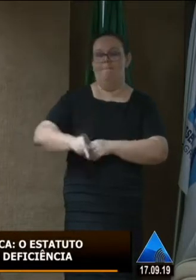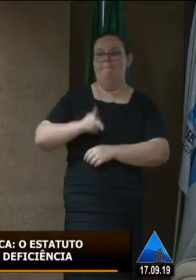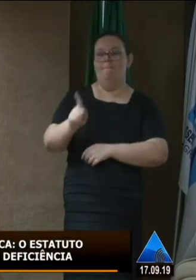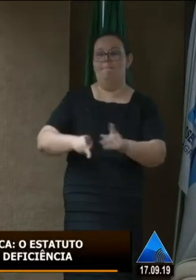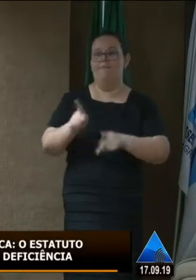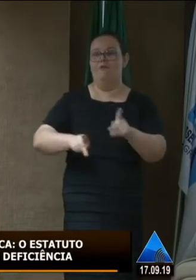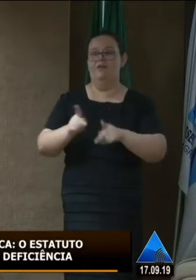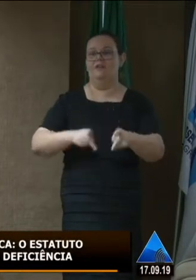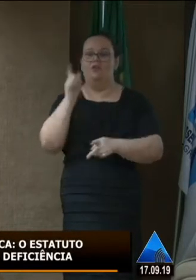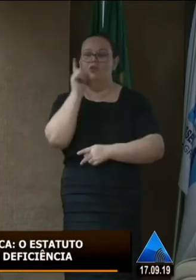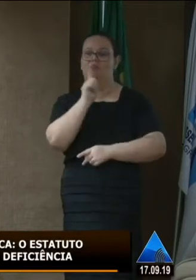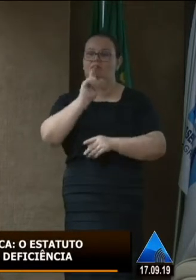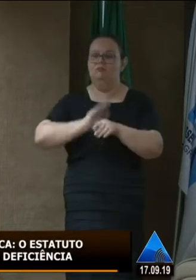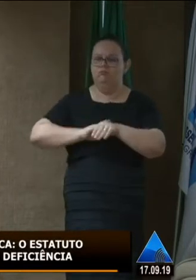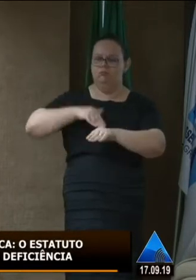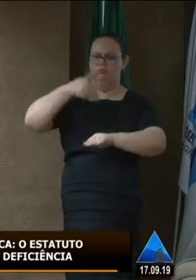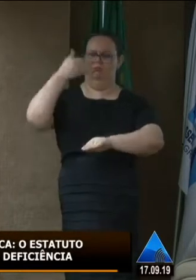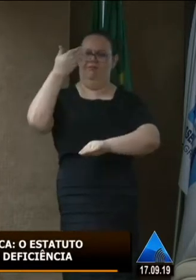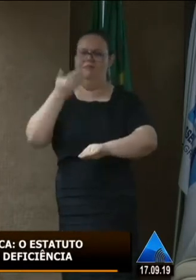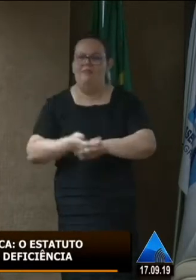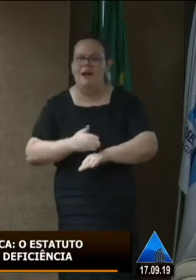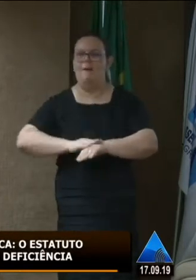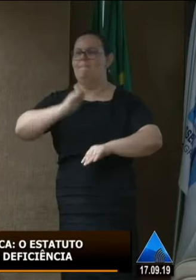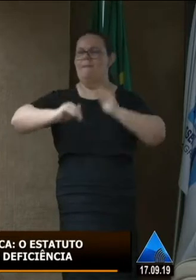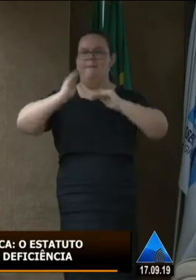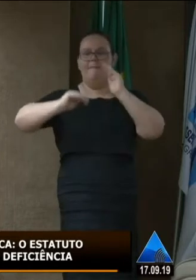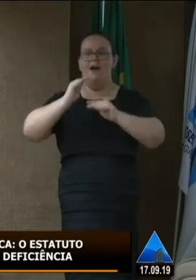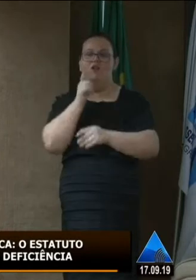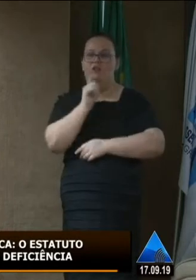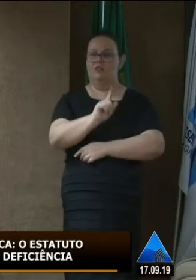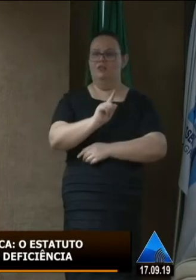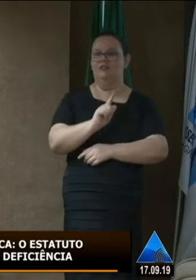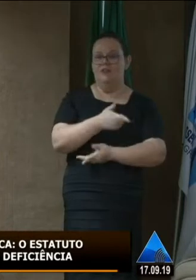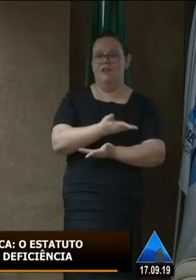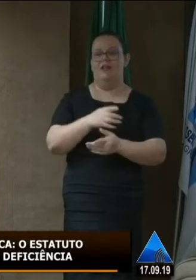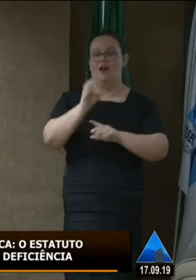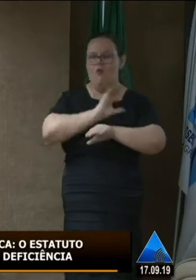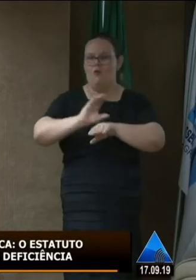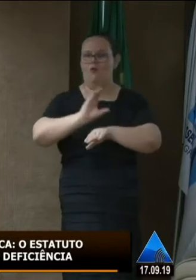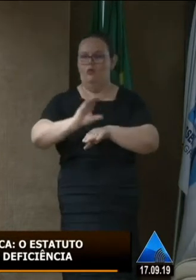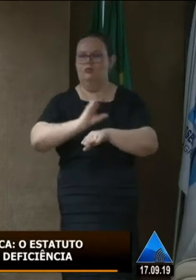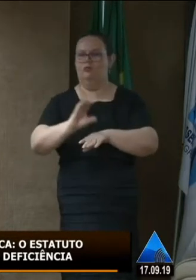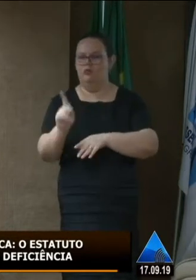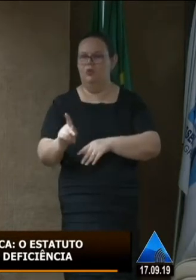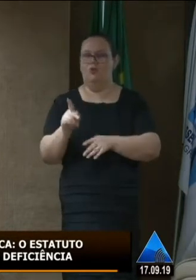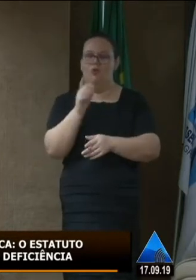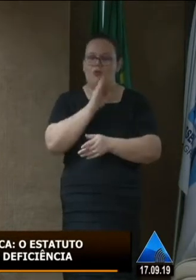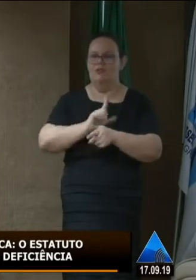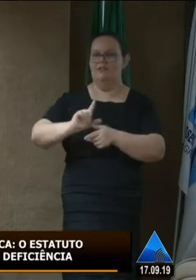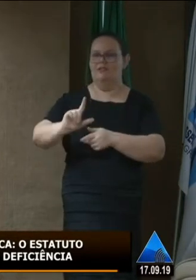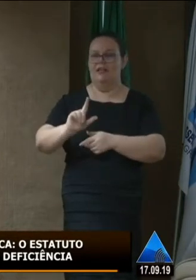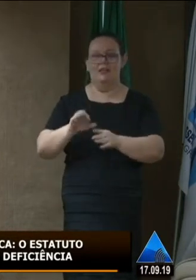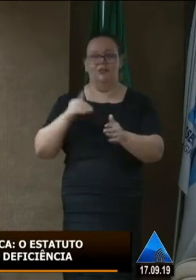essas barreiras e hoje são funcionários públicos do Estado por meio de concurso público. Então agradeço a presença deles, professor Bruno e professor Armando,